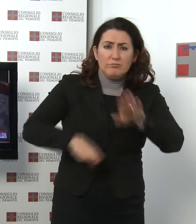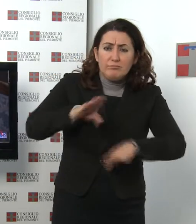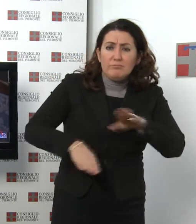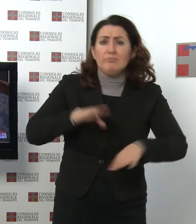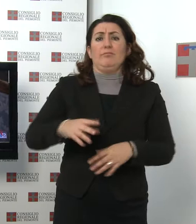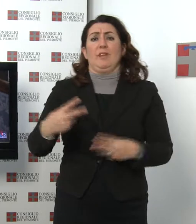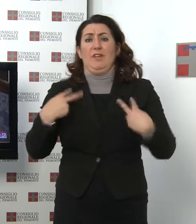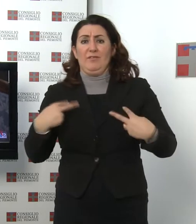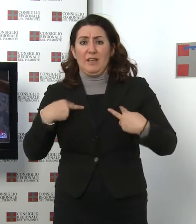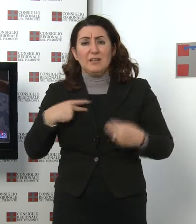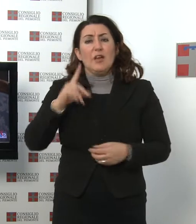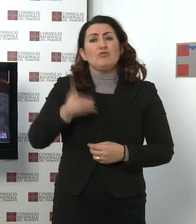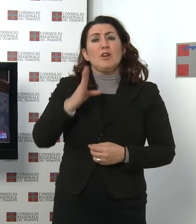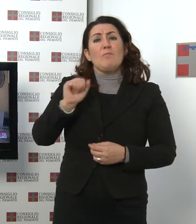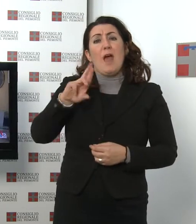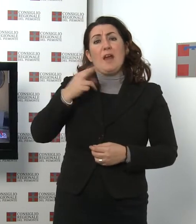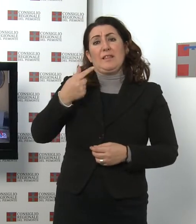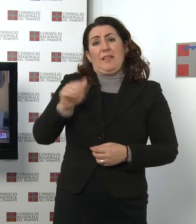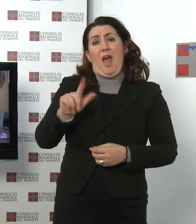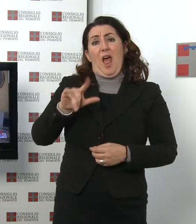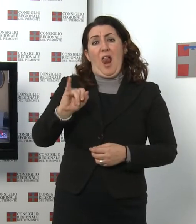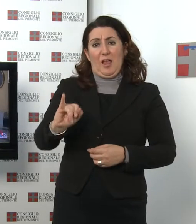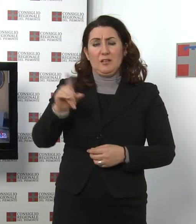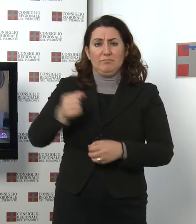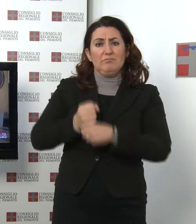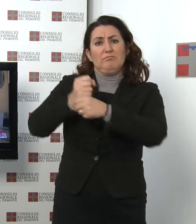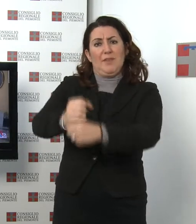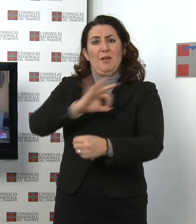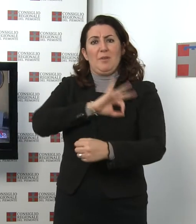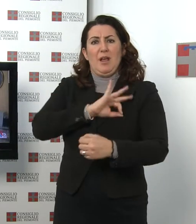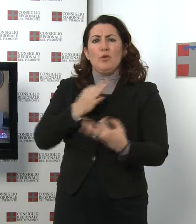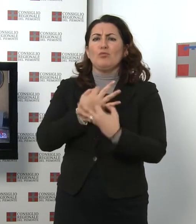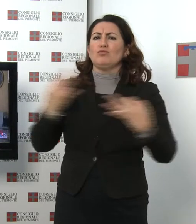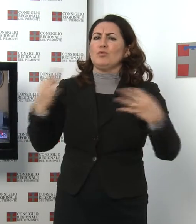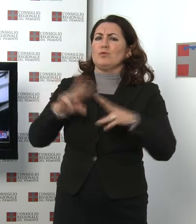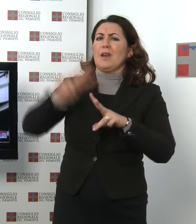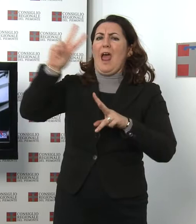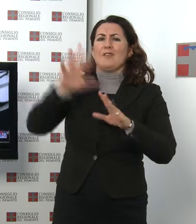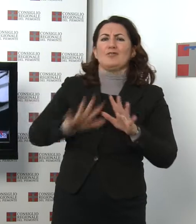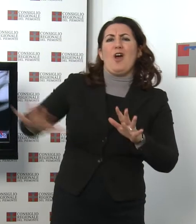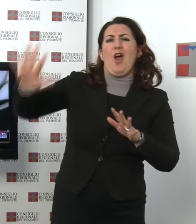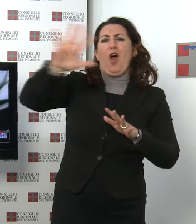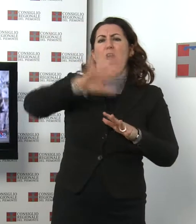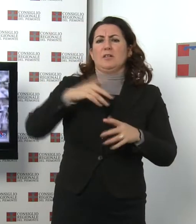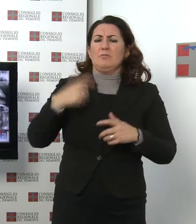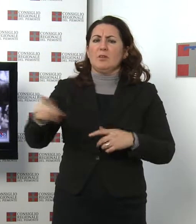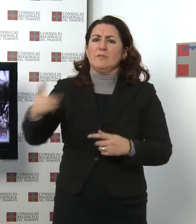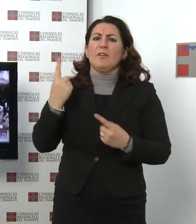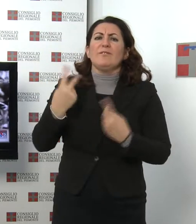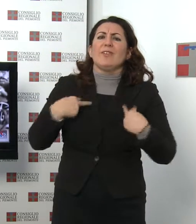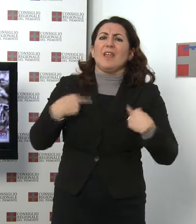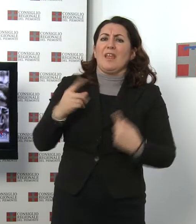Bartali è stato riconosciuto il titolo di Giusto tra le Nazioni, dallo Iade Vashem, per la sua vicenda umana straordinaria,